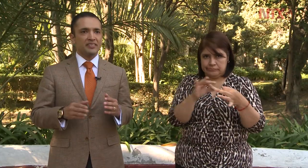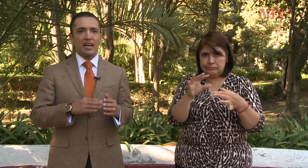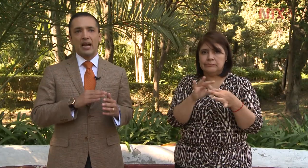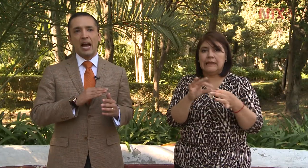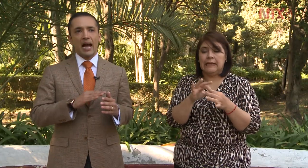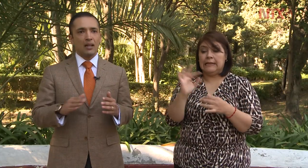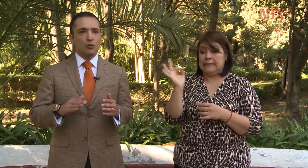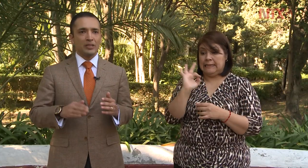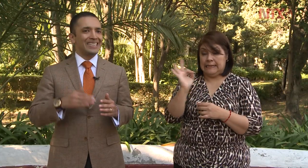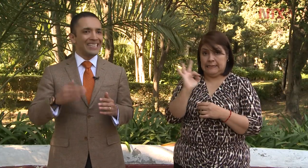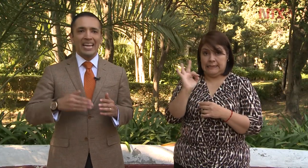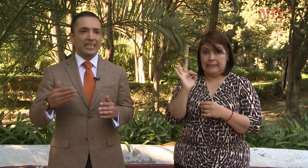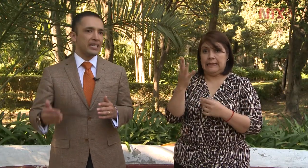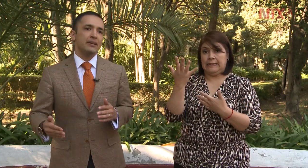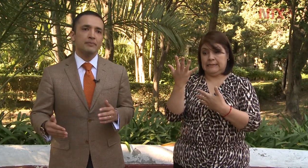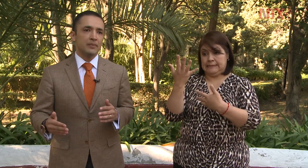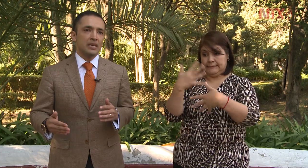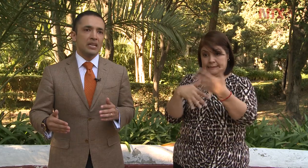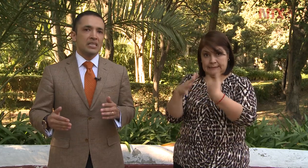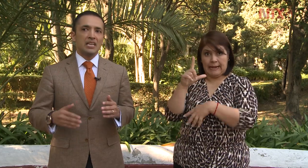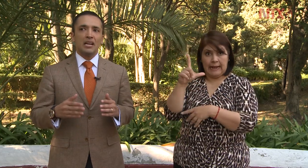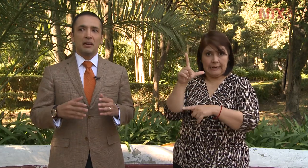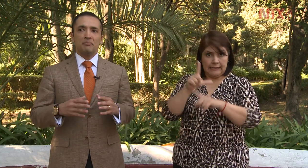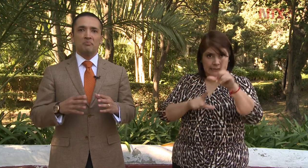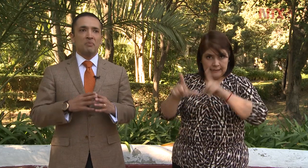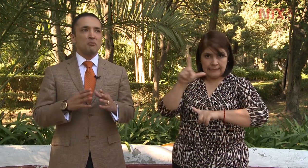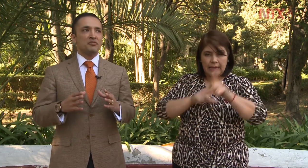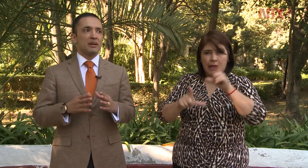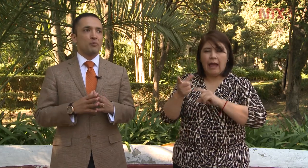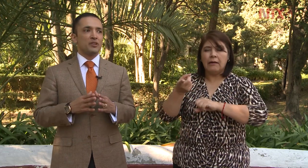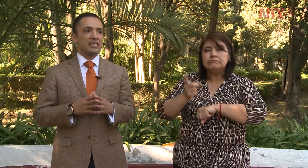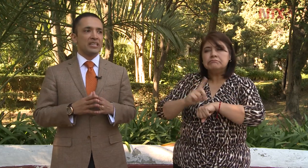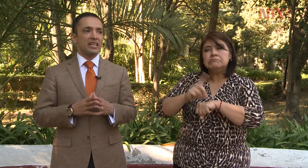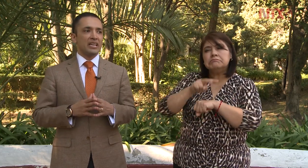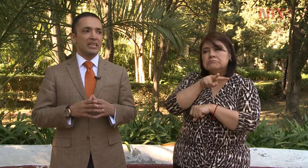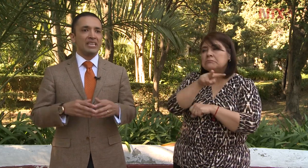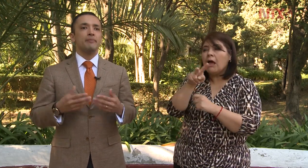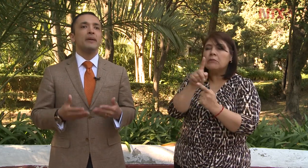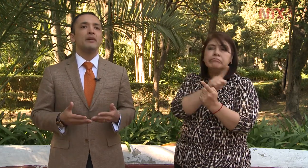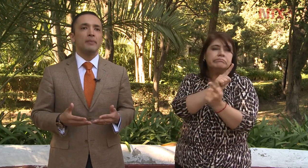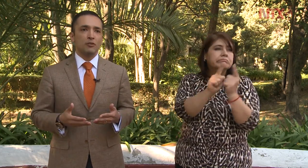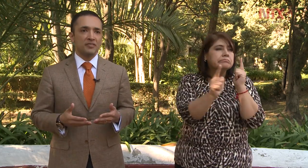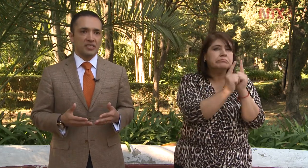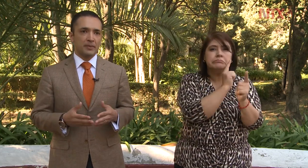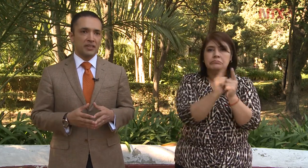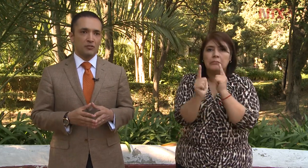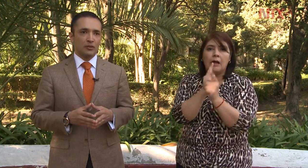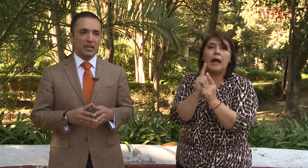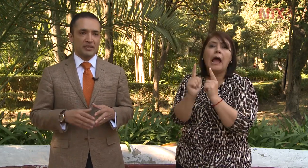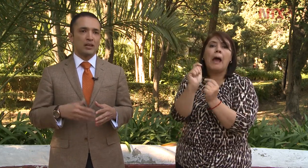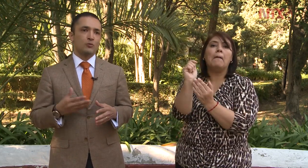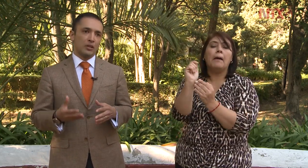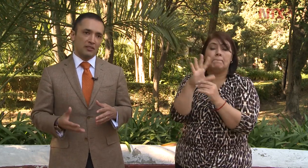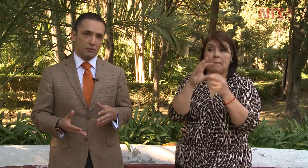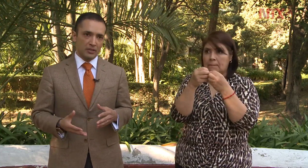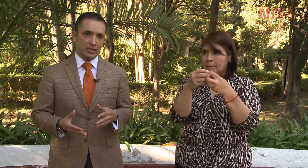sea algo del día a día, ya vamos a poder tener y ver menos discriminación hacia la comunidad sorda.